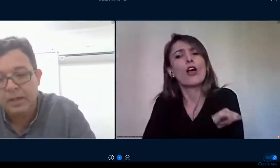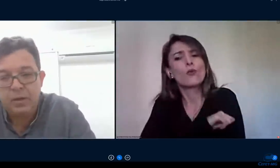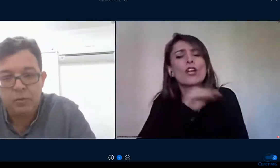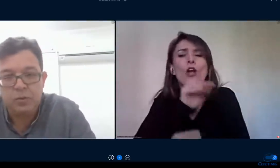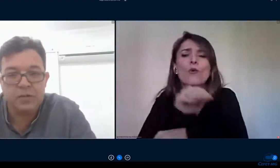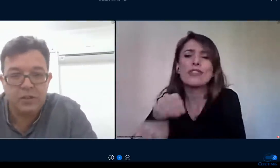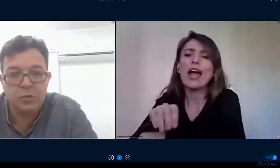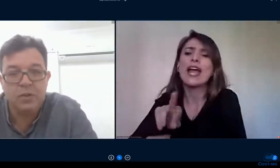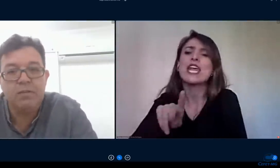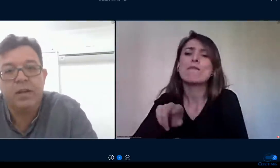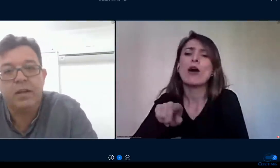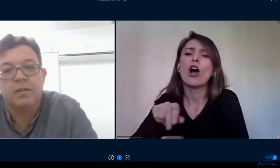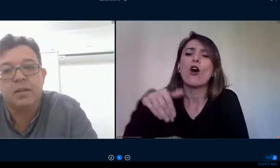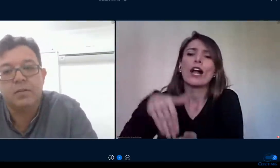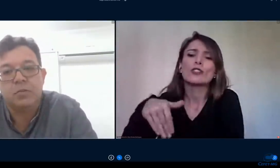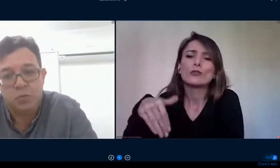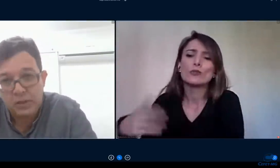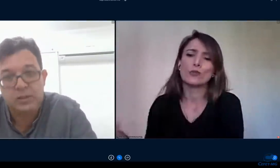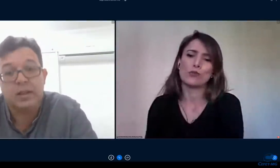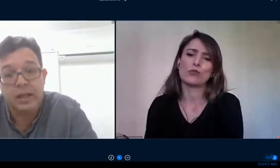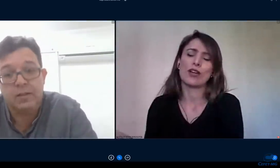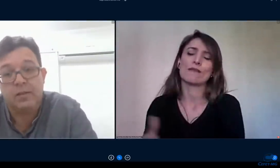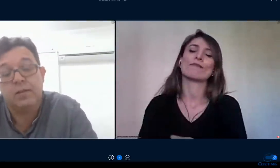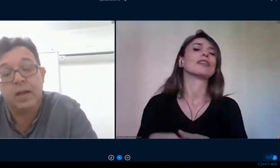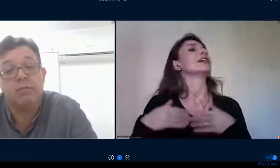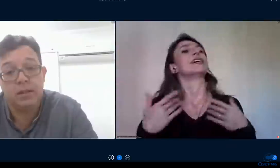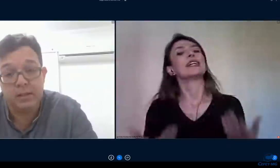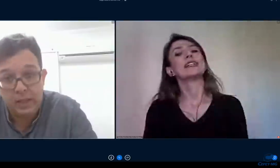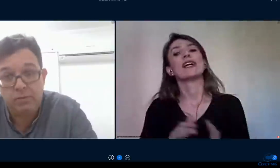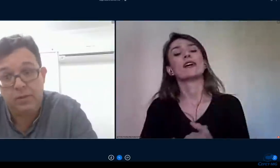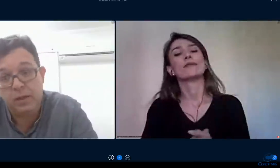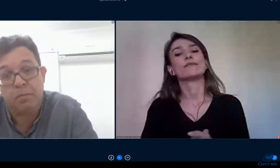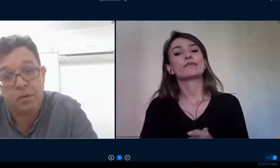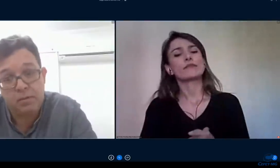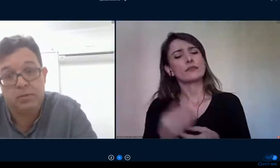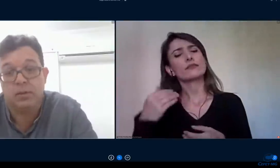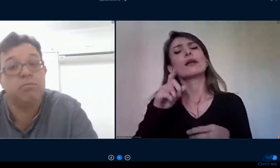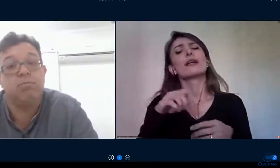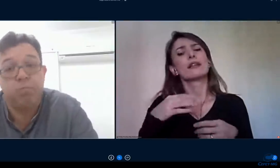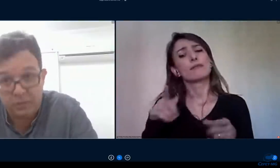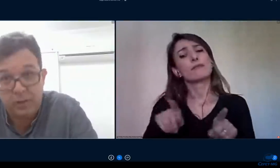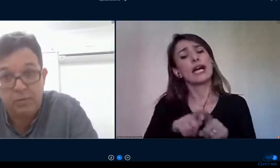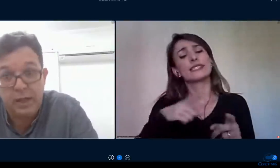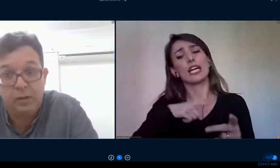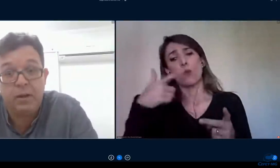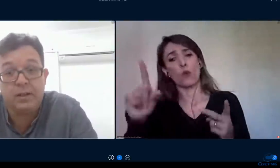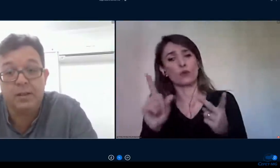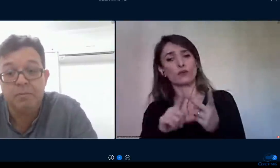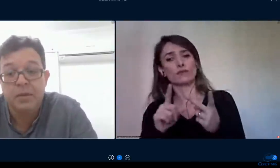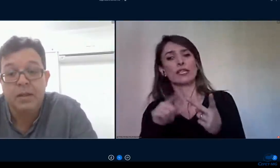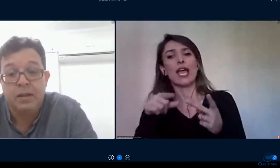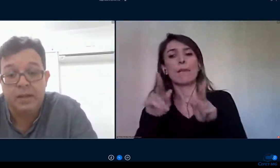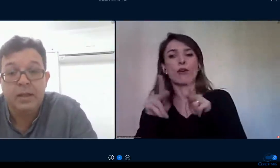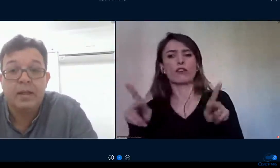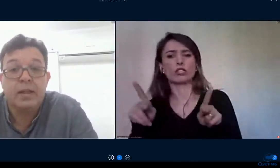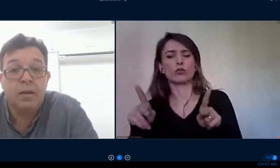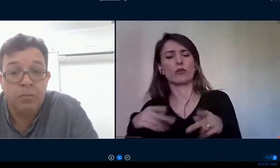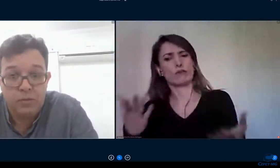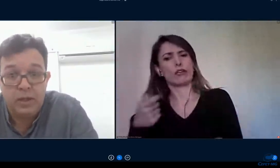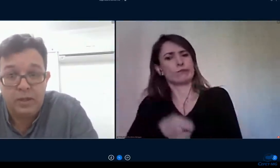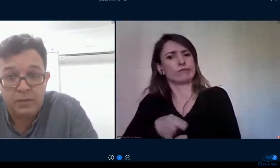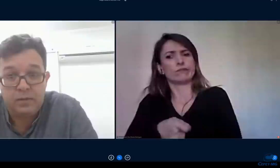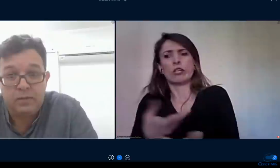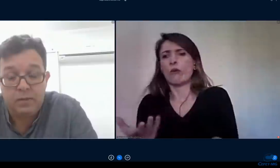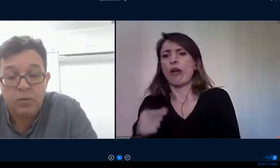que é o docente do dever né o estudante que tem que acessar que tem que fazer a prova que eu preciso dar nota né